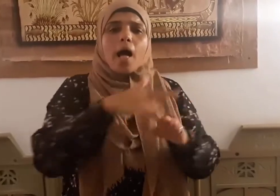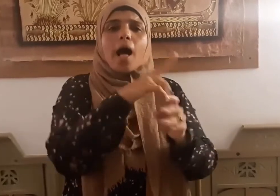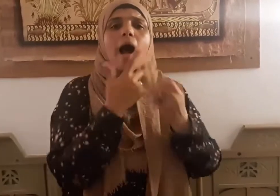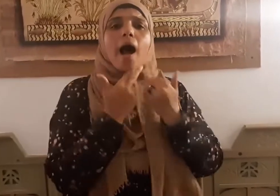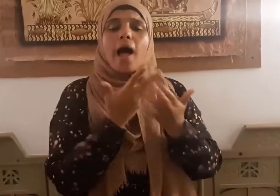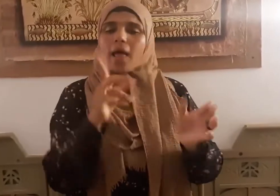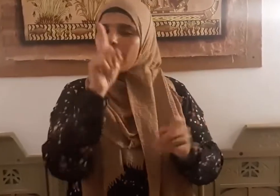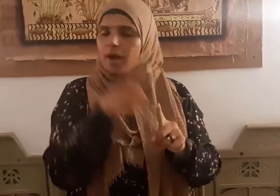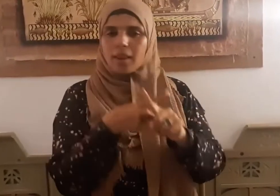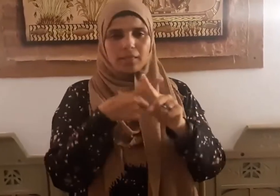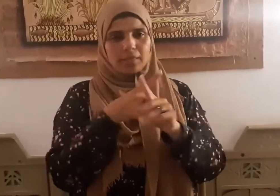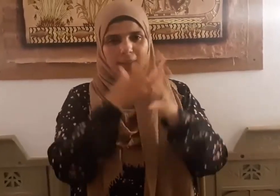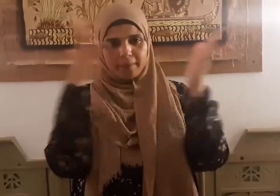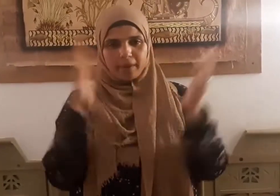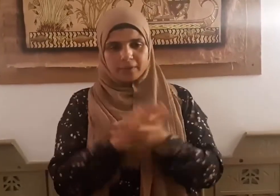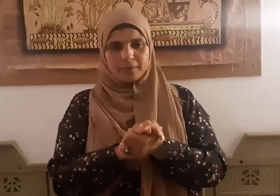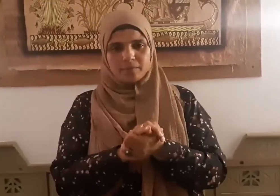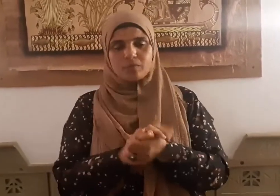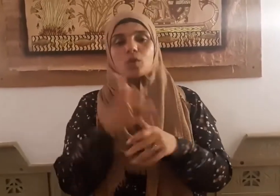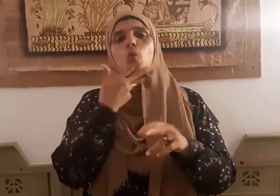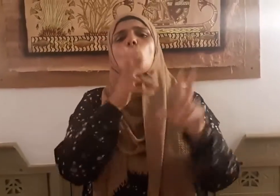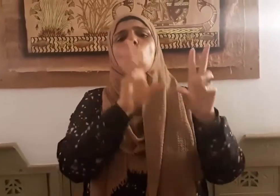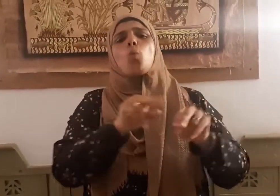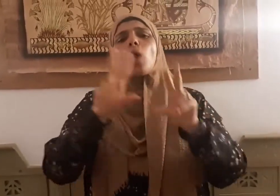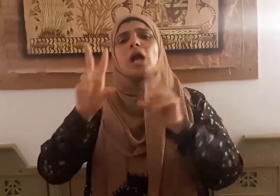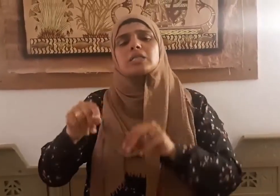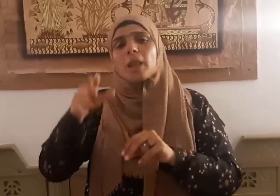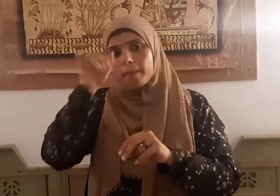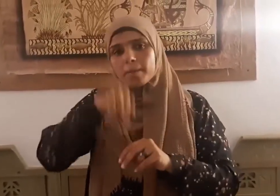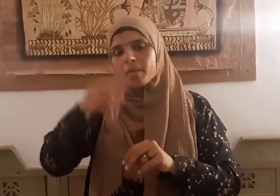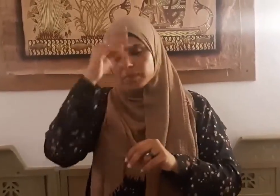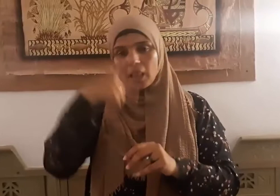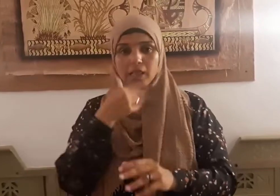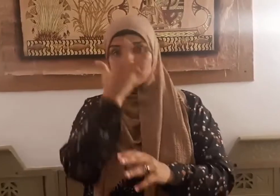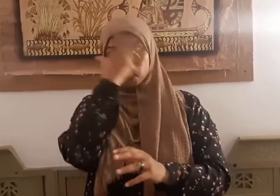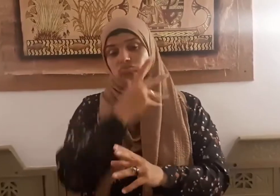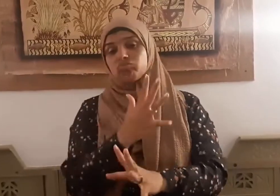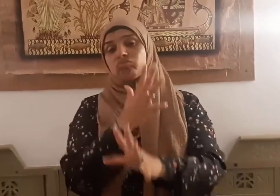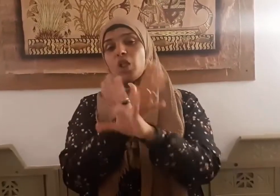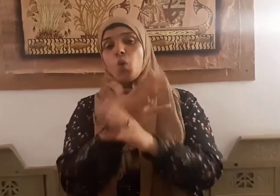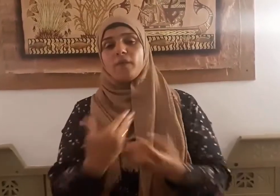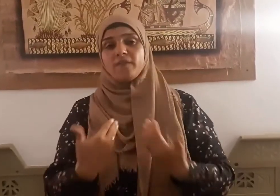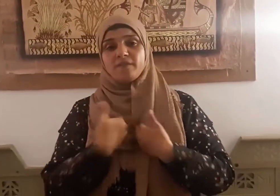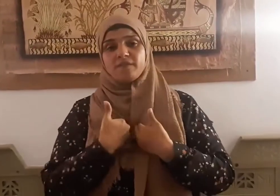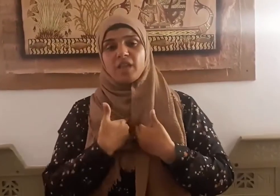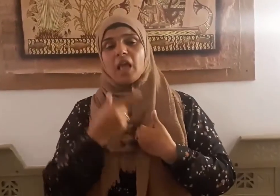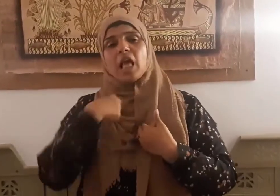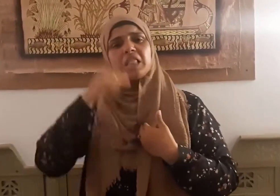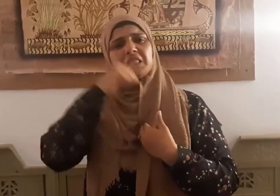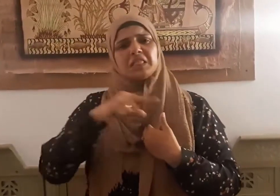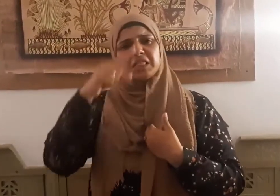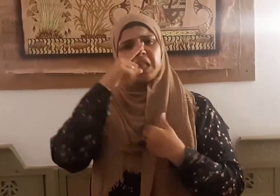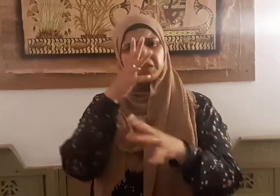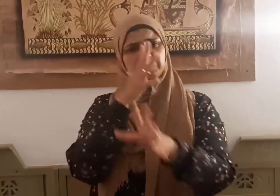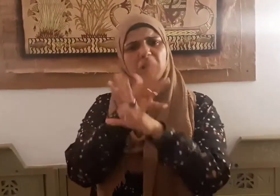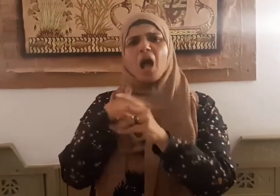وكذلك من يحصر التدين في باب العبادات والاجتهاد فيها